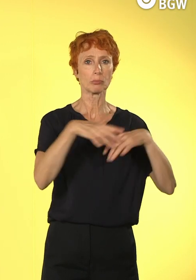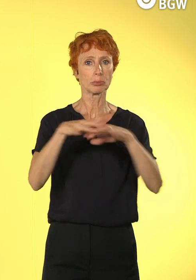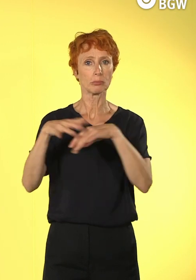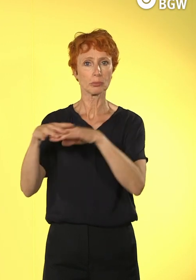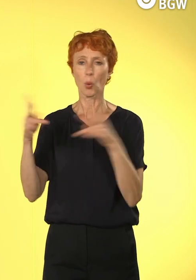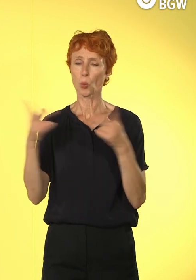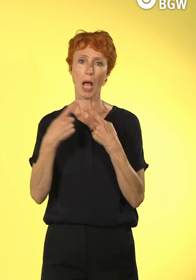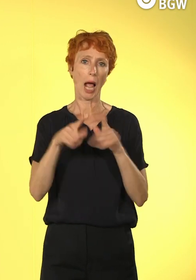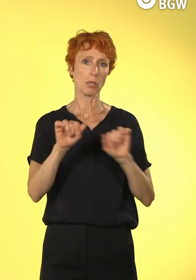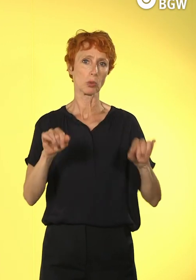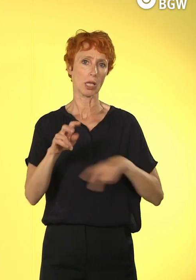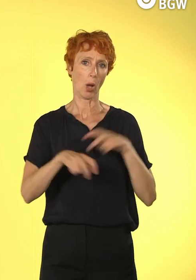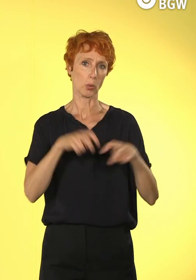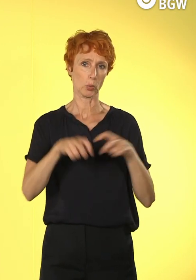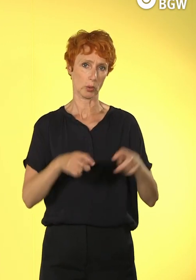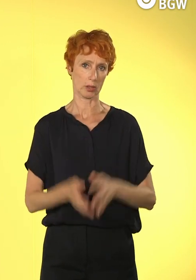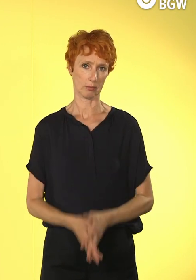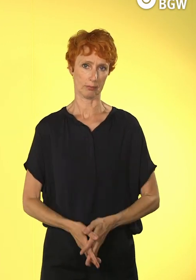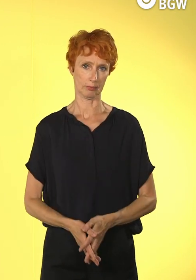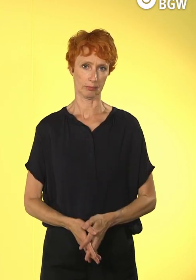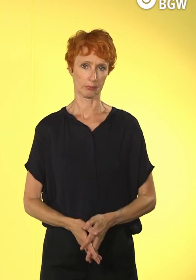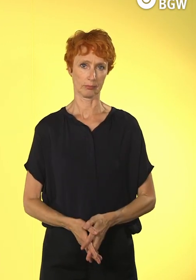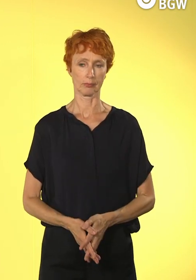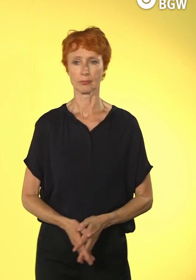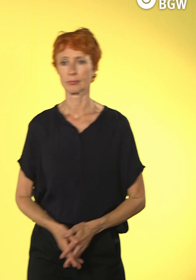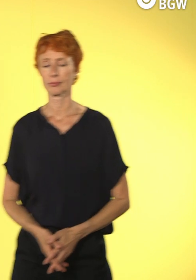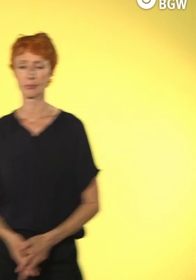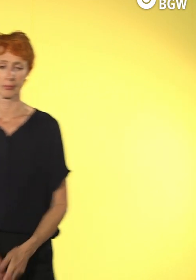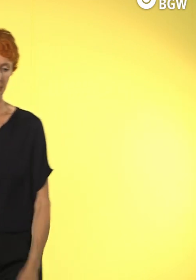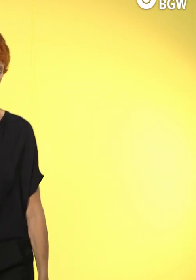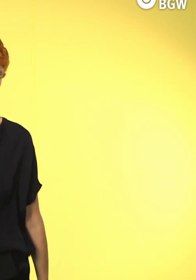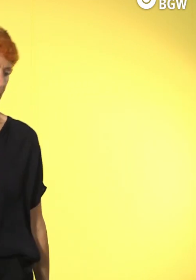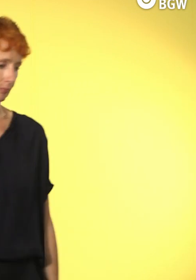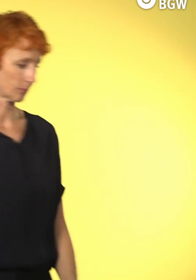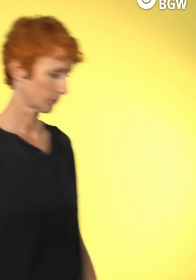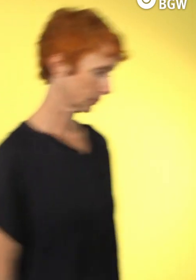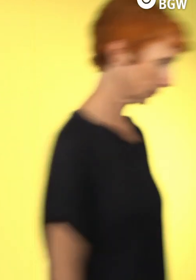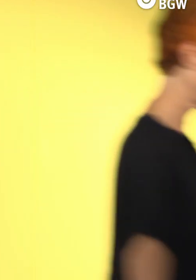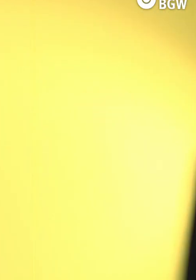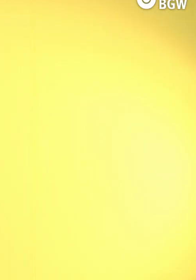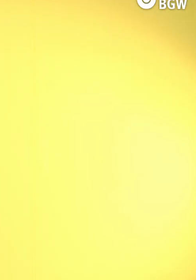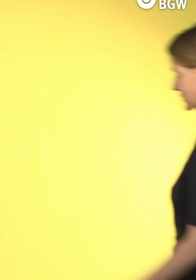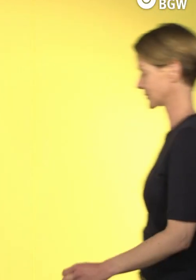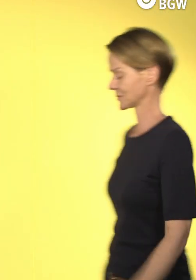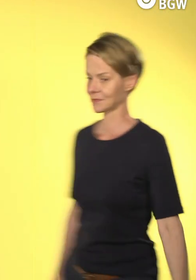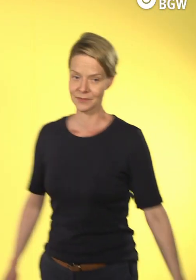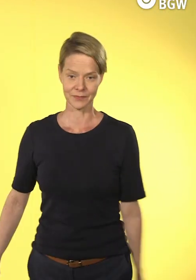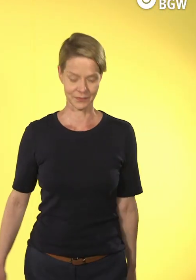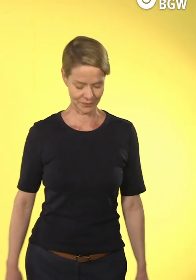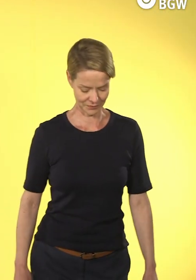dadurch gegeben sind. Und auch in der Personalentwicklung gibt es inzwischen viele Möglichkeiten, zumindest